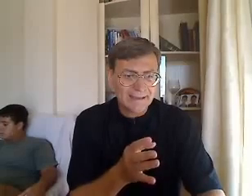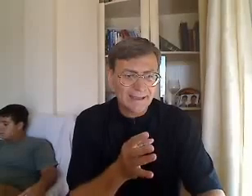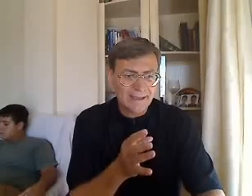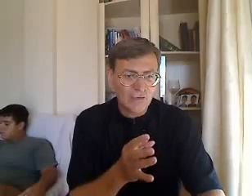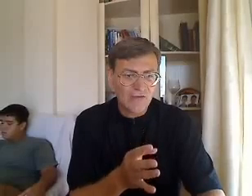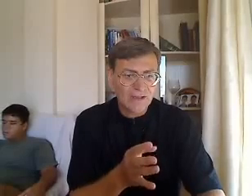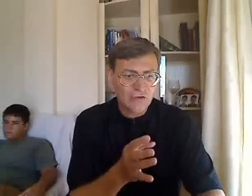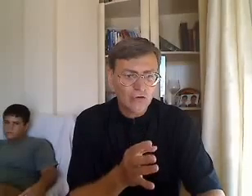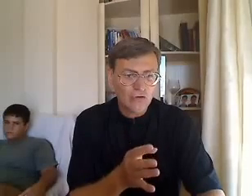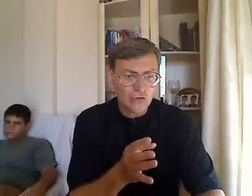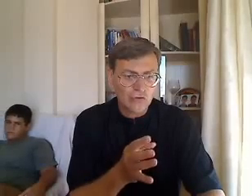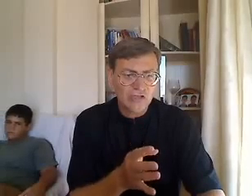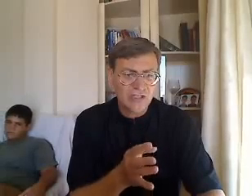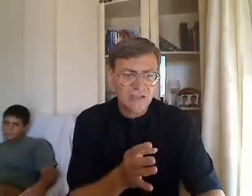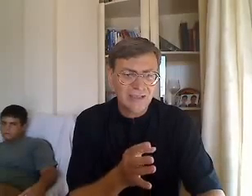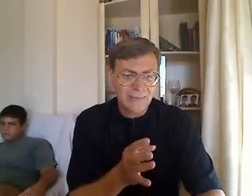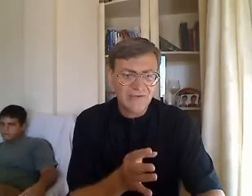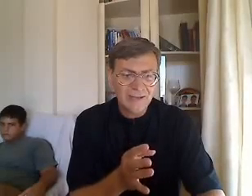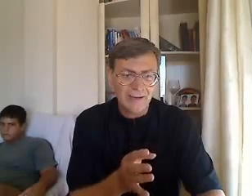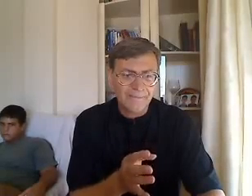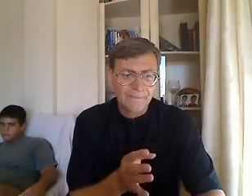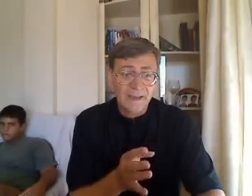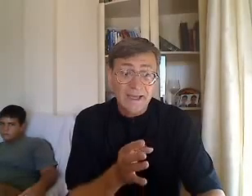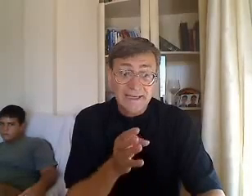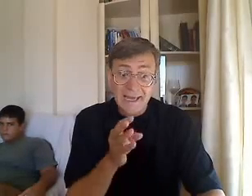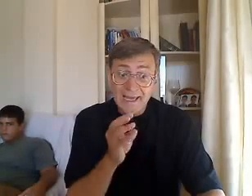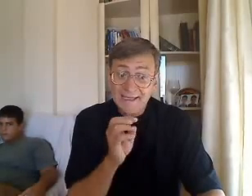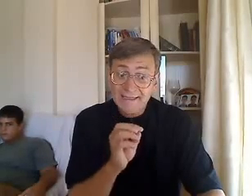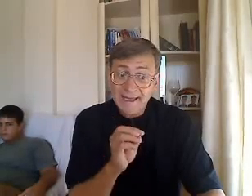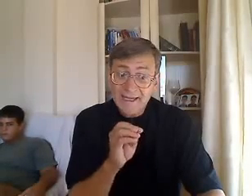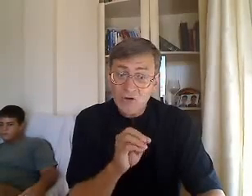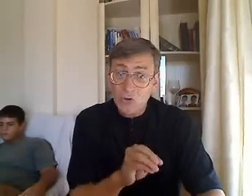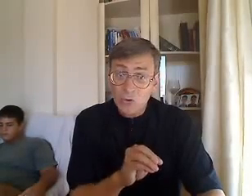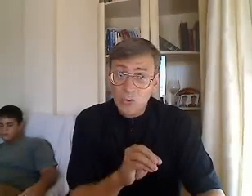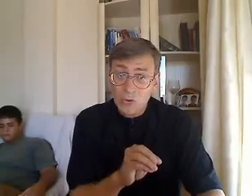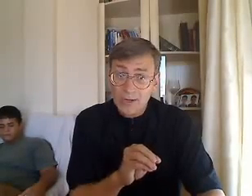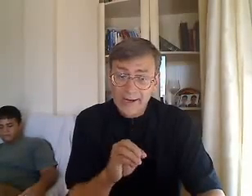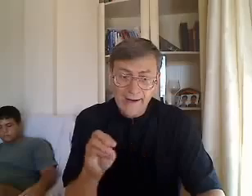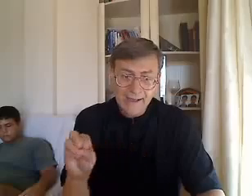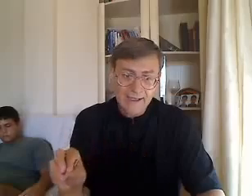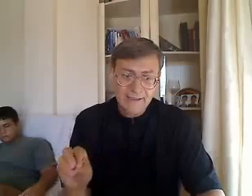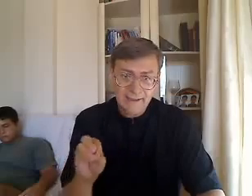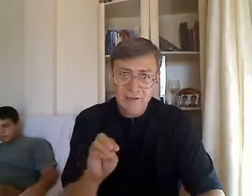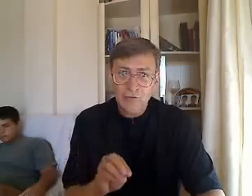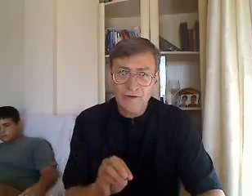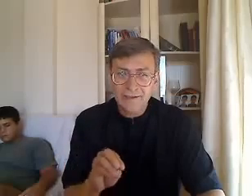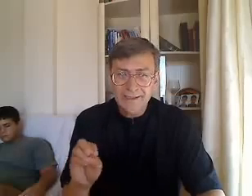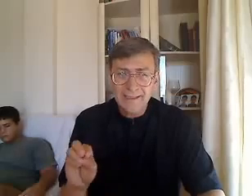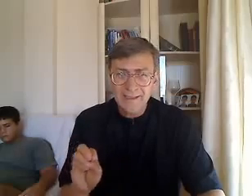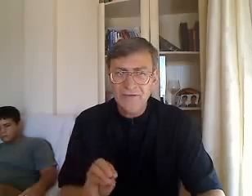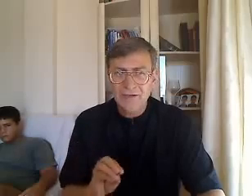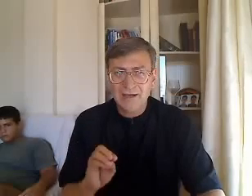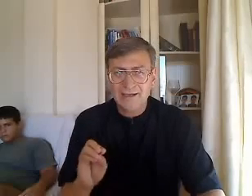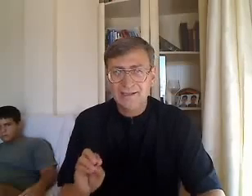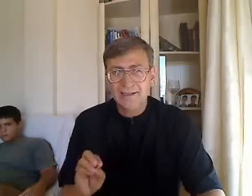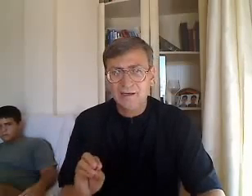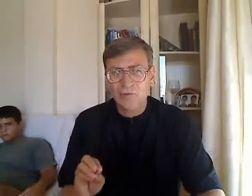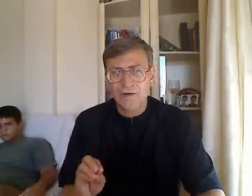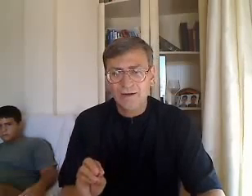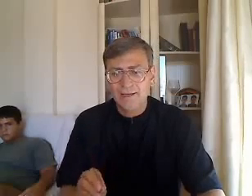de Jehová todos los días de mi vida. Que esté yo en la casa de Jehová. ¿Qué significa la casa de Jehová?